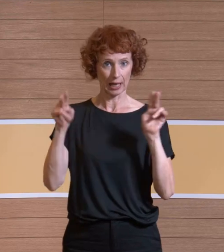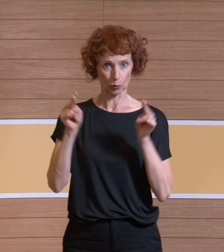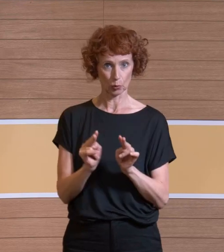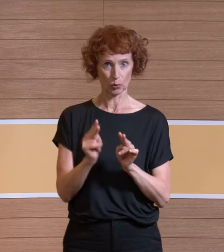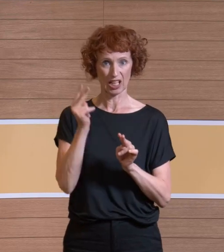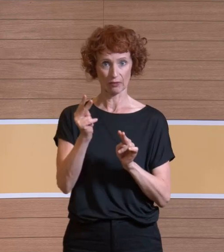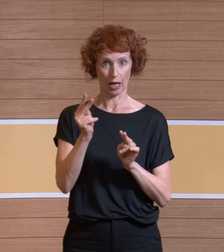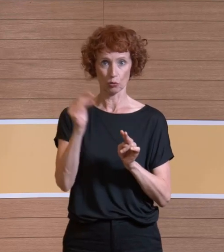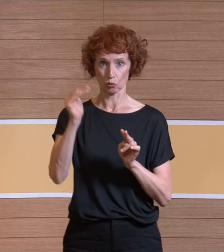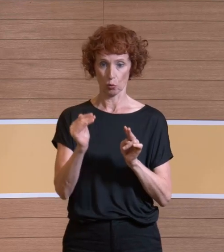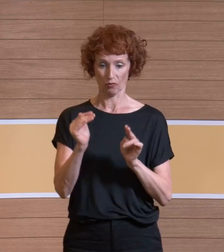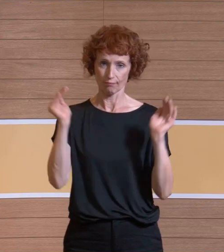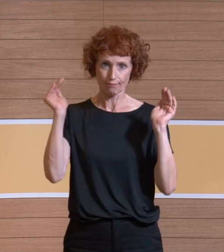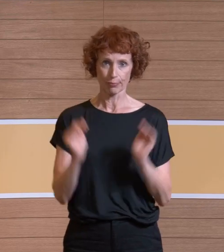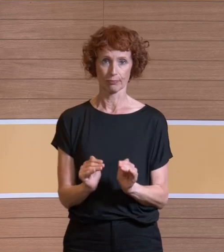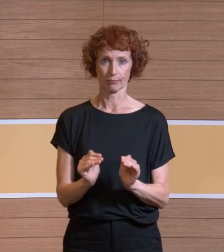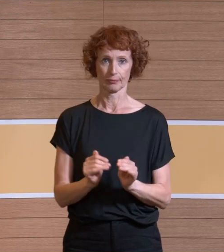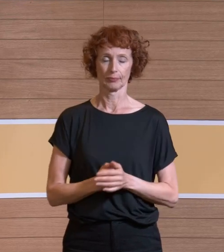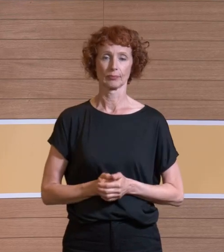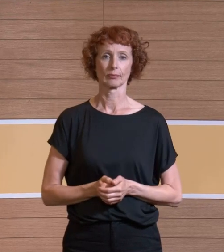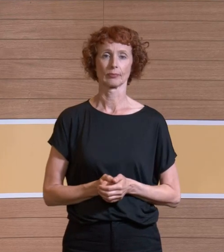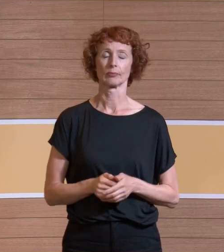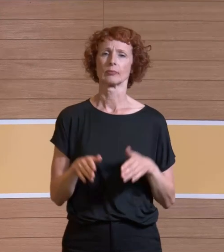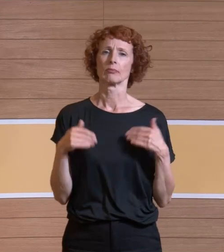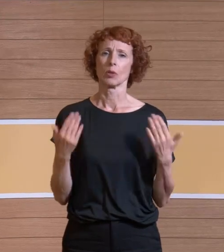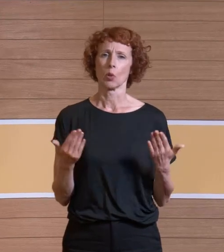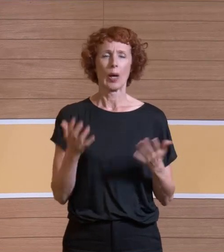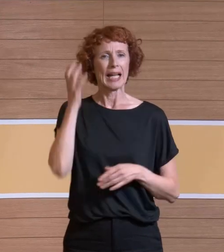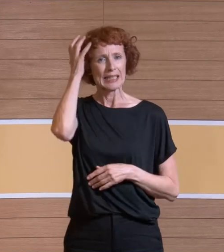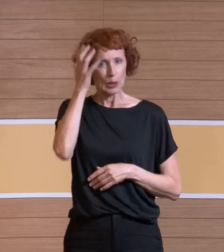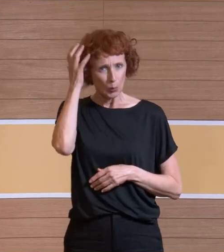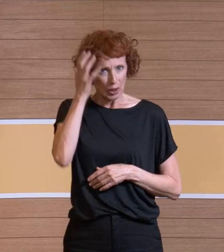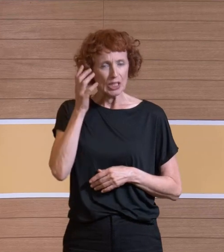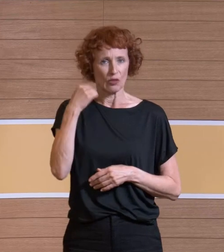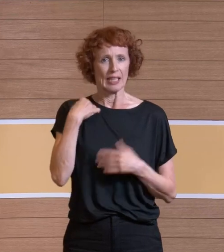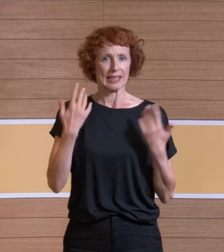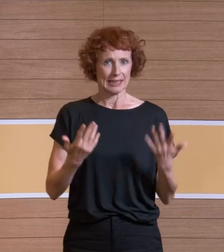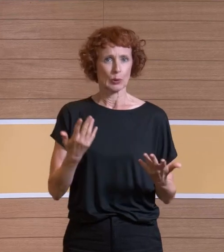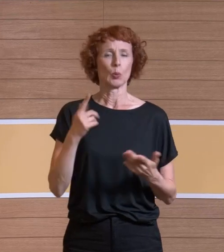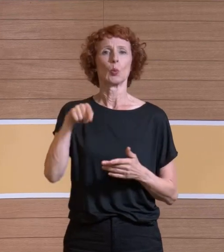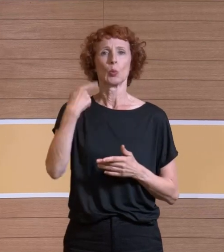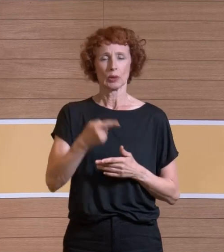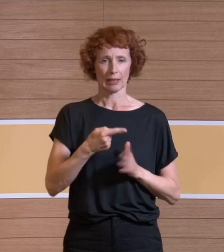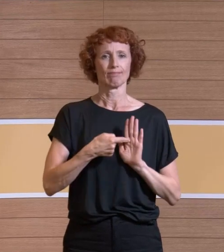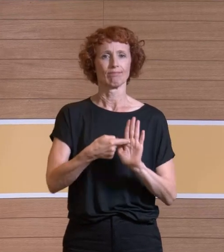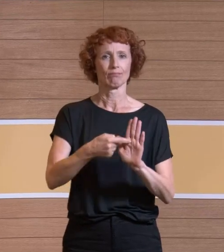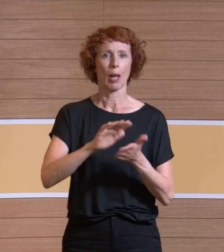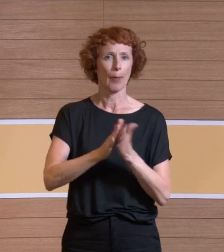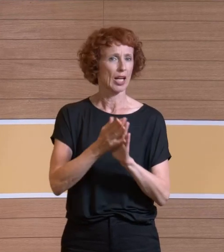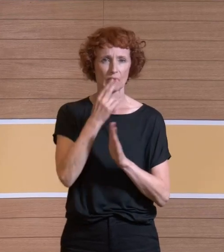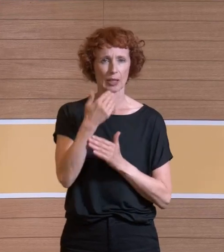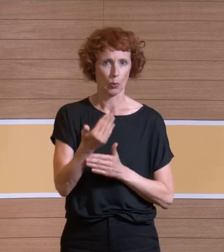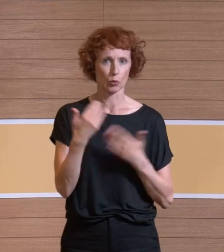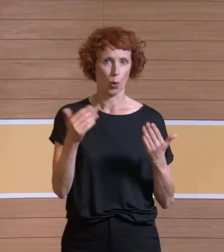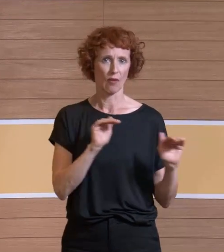Lockstufen zu reduzieren. Das ist so ein bisschen theoretisch. Ich sage Ihnen gleich nochmal, wie das praktisch relevant ist. Hier einmal nochmal